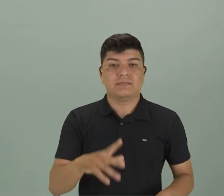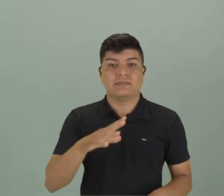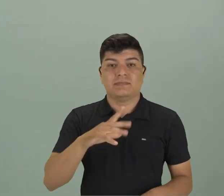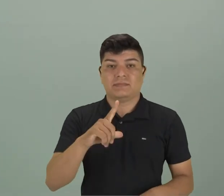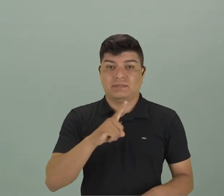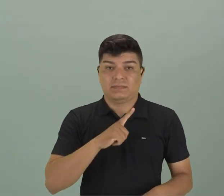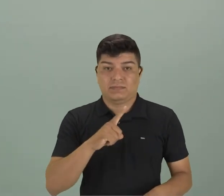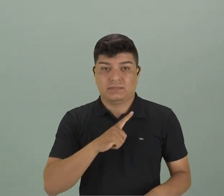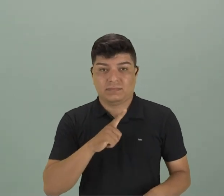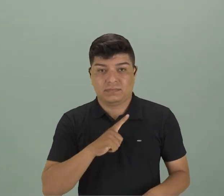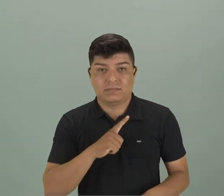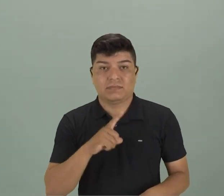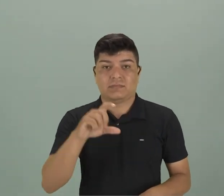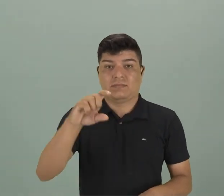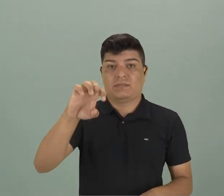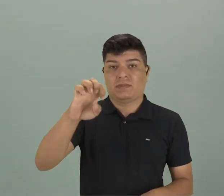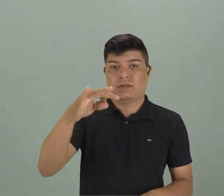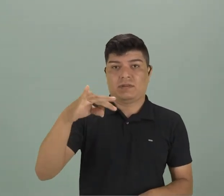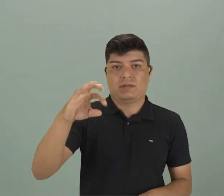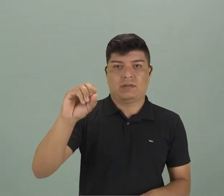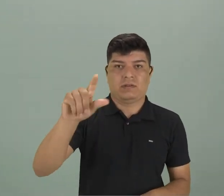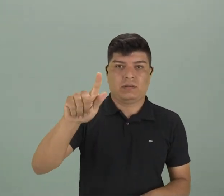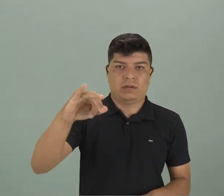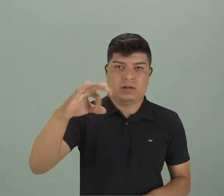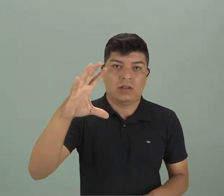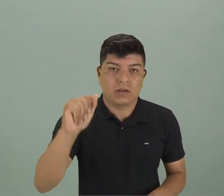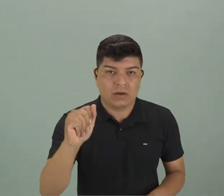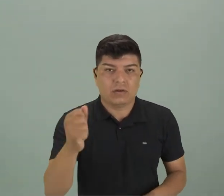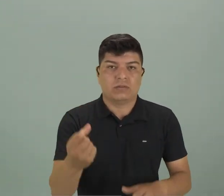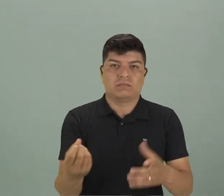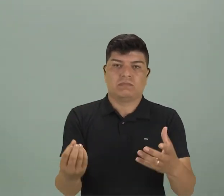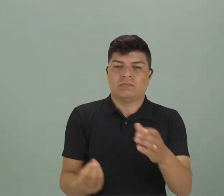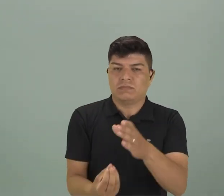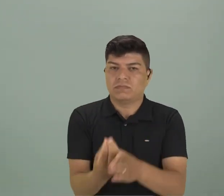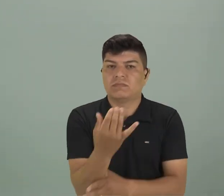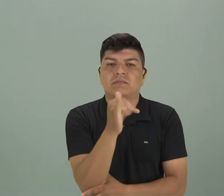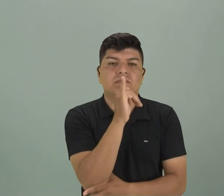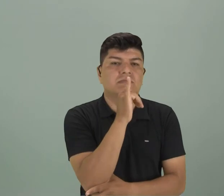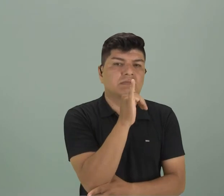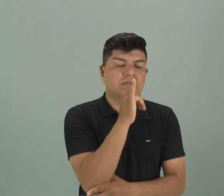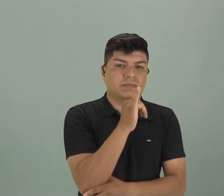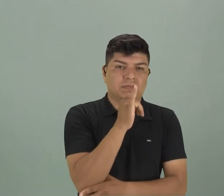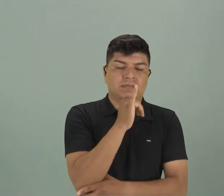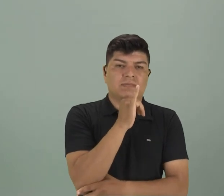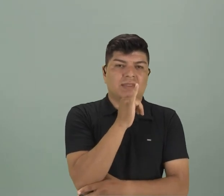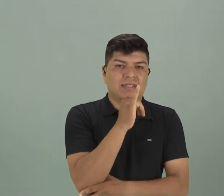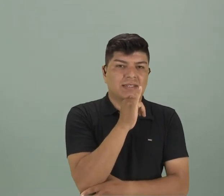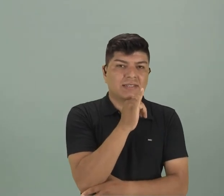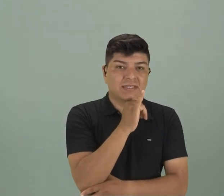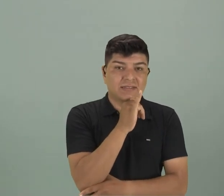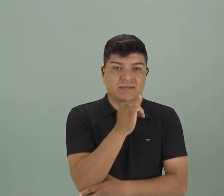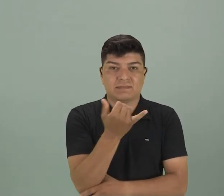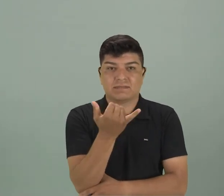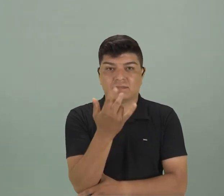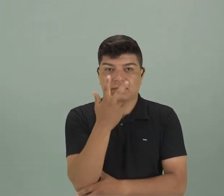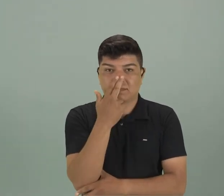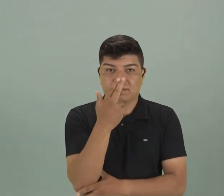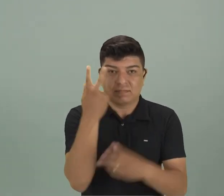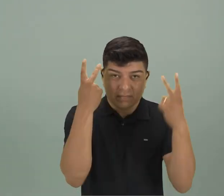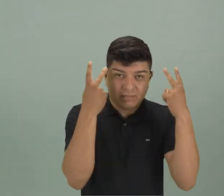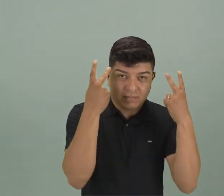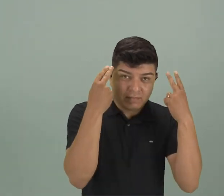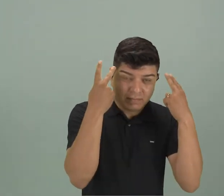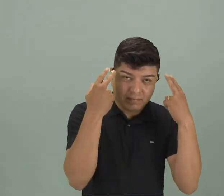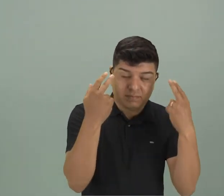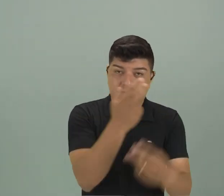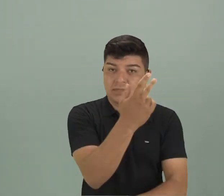leyendas etológicas, que aclara la origen de los elementos como, por ejemplo, inerentes a la naturaleza, como por